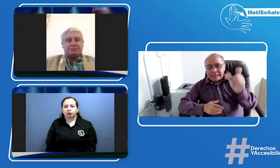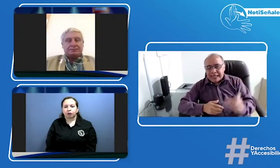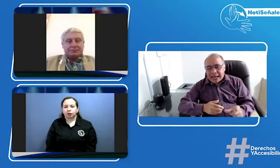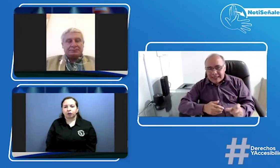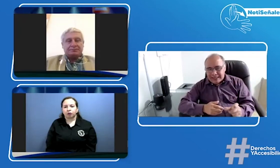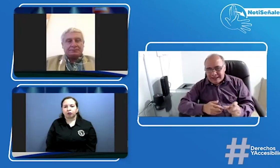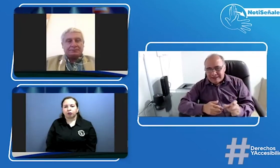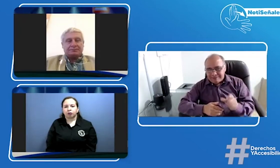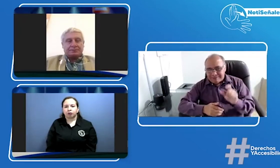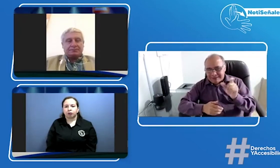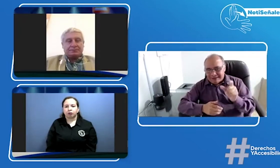este respecto